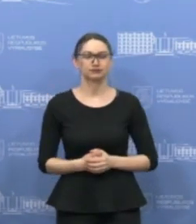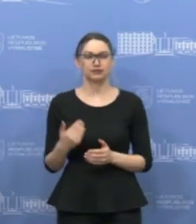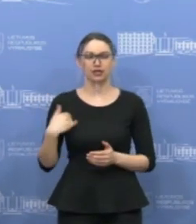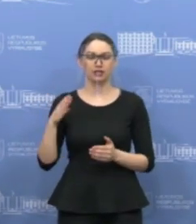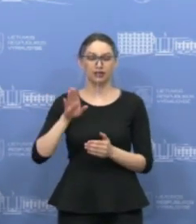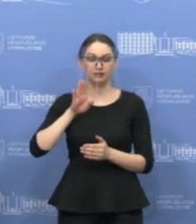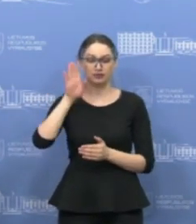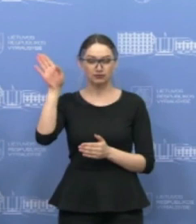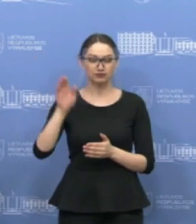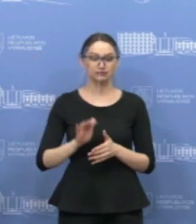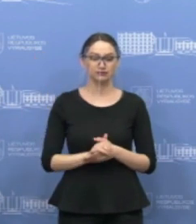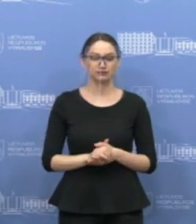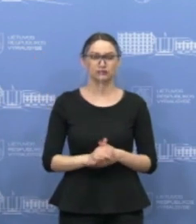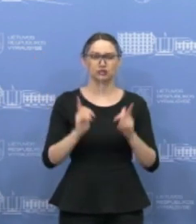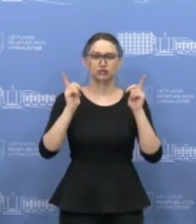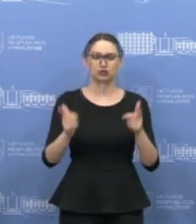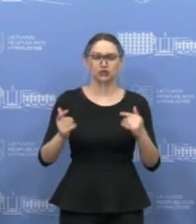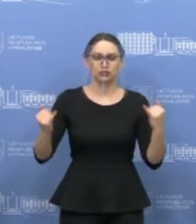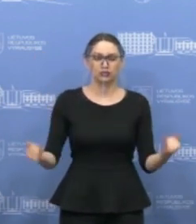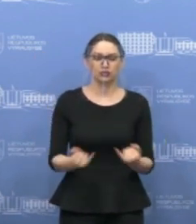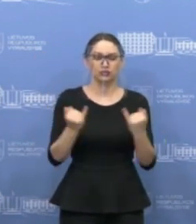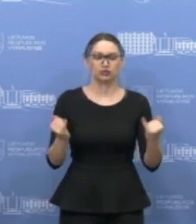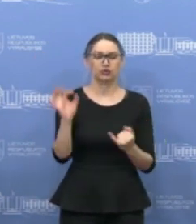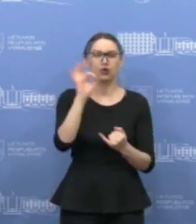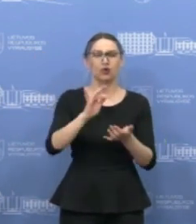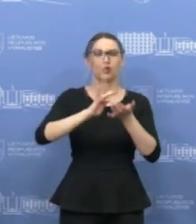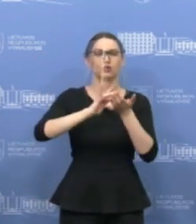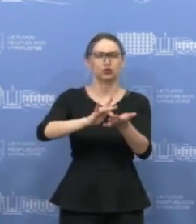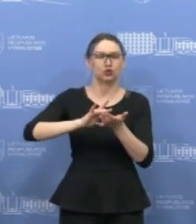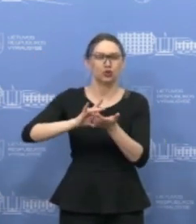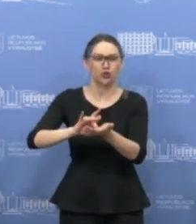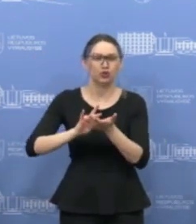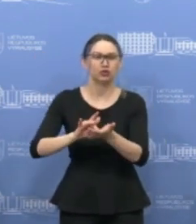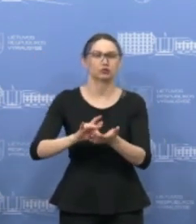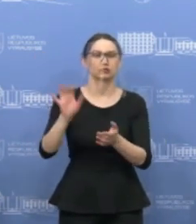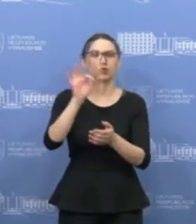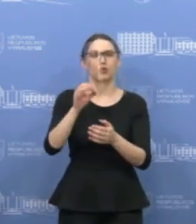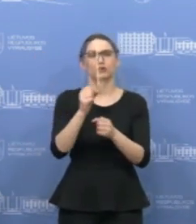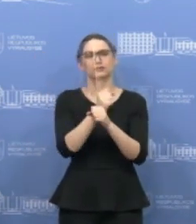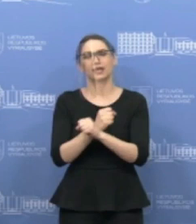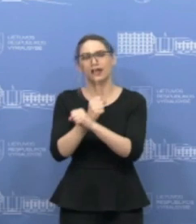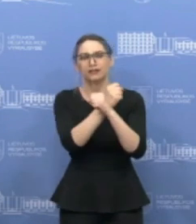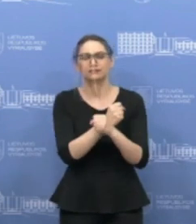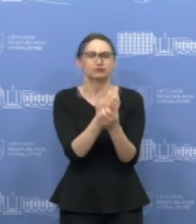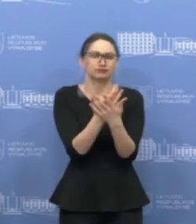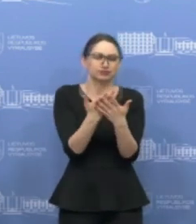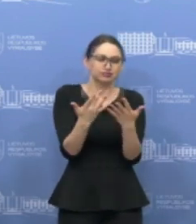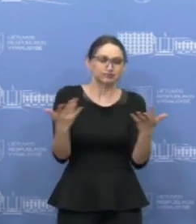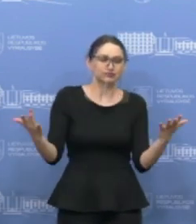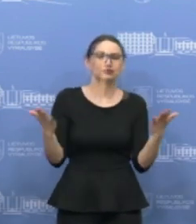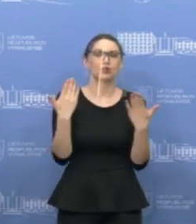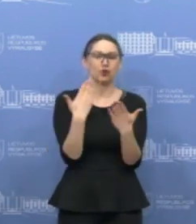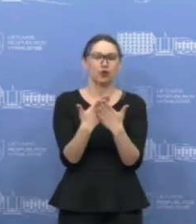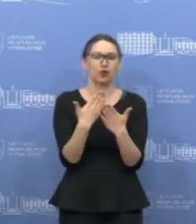esminis ir turbūt įdomus dalykas yra susijęs su turizmu ir su įvairiausiomis veikatinimo įstaigomis, sanatorijomis, kaip jos netgi yra